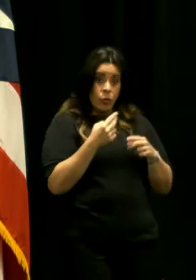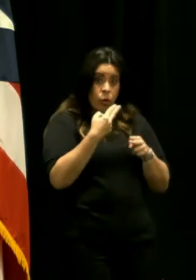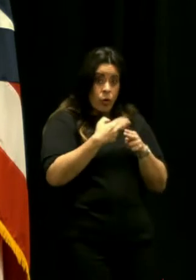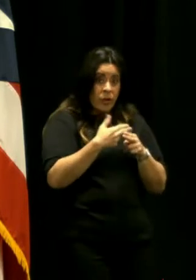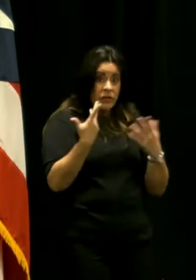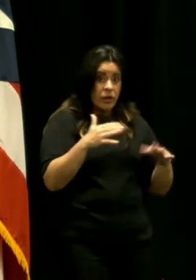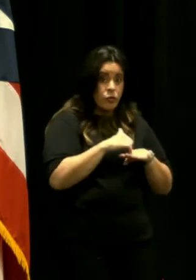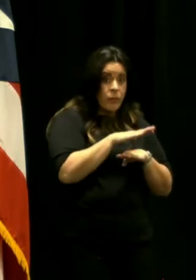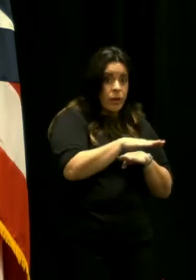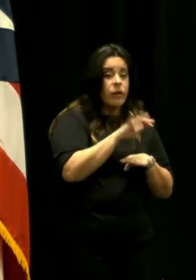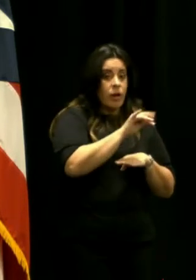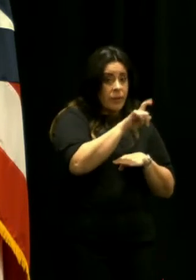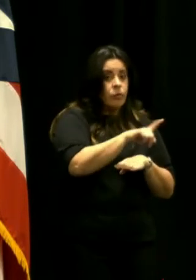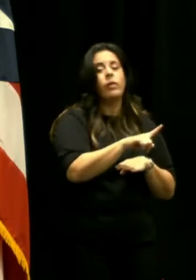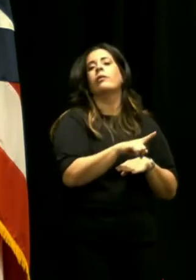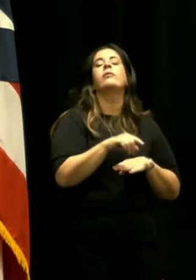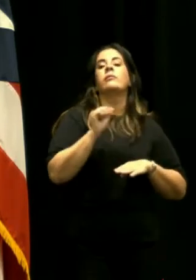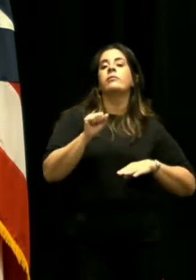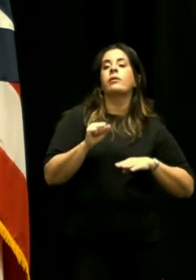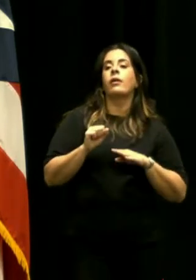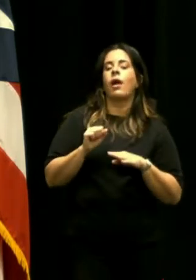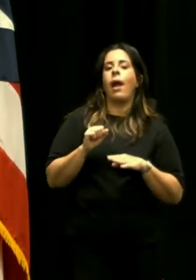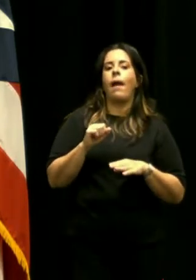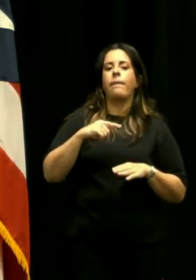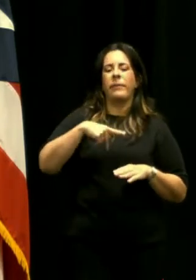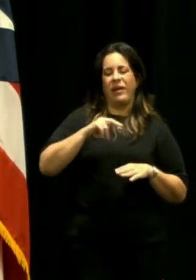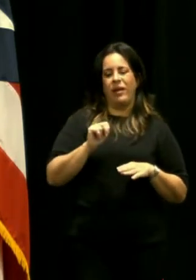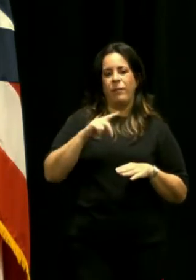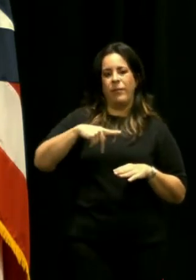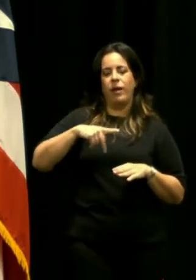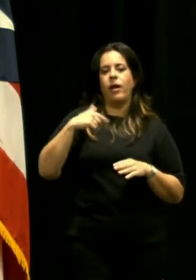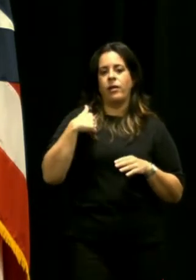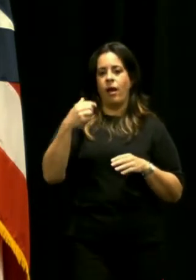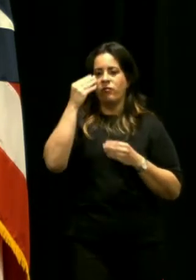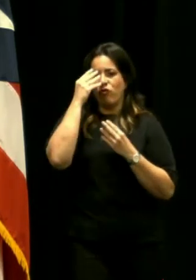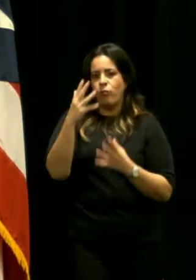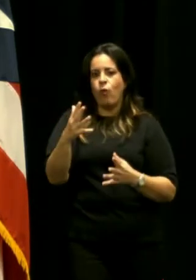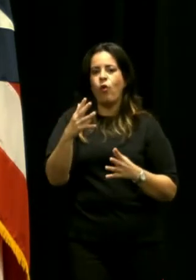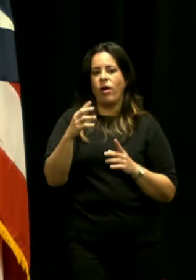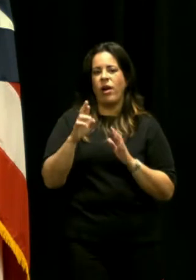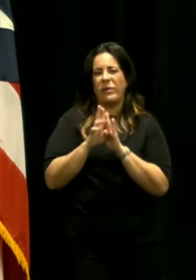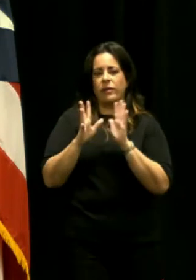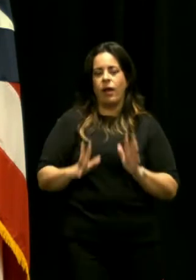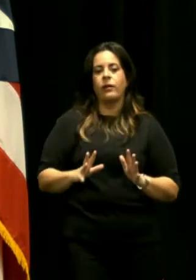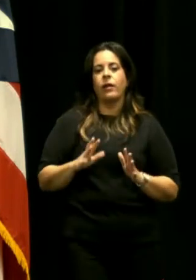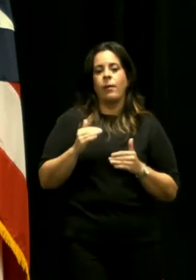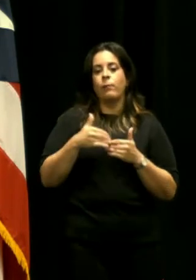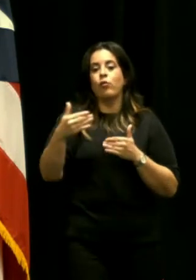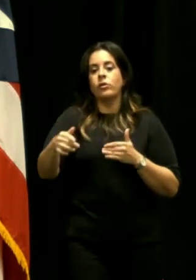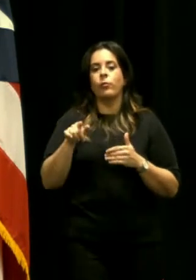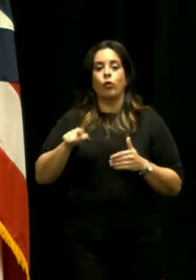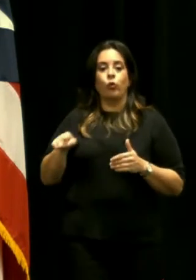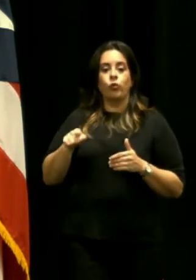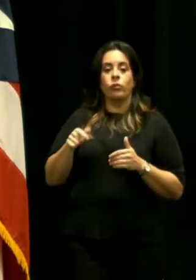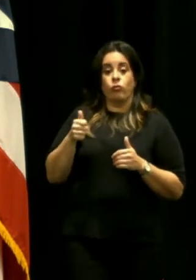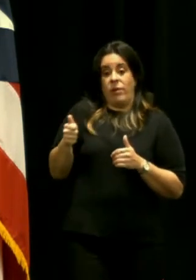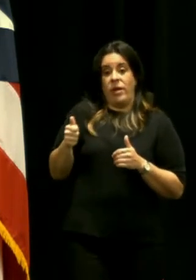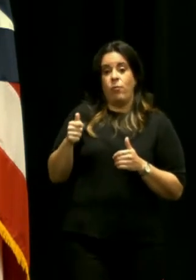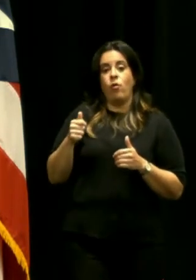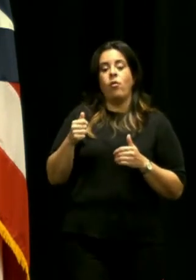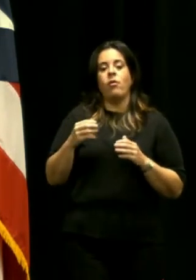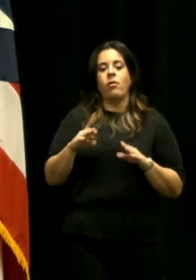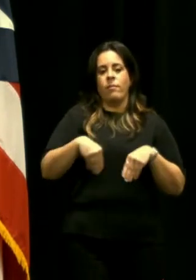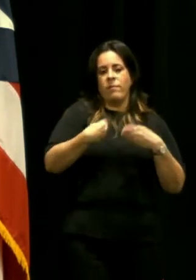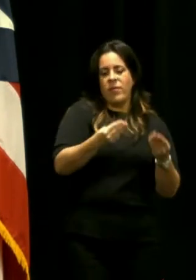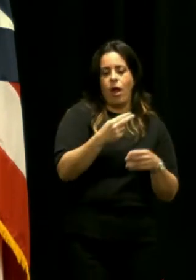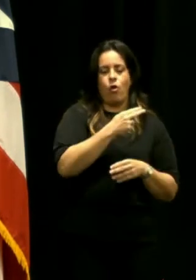sometidos la comisionada electoral del pnp en un comunicado lo que indica es que entonces el próximo paso va a ser que usted tenga que someter los nombramientos